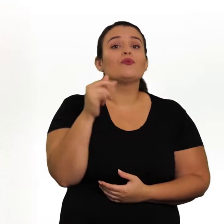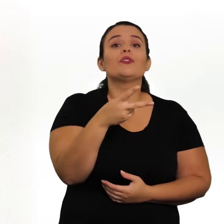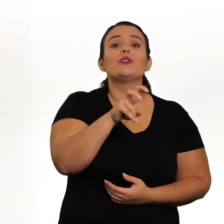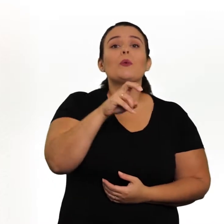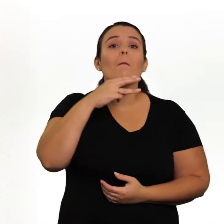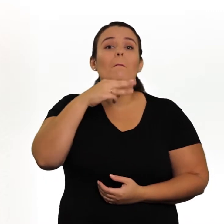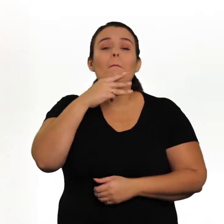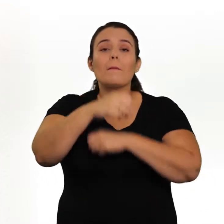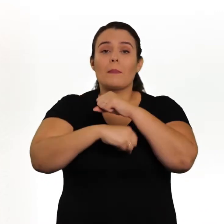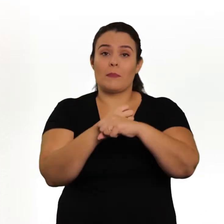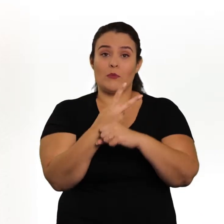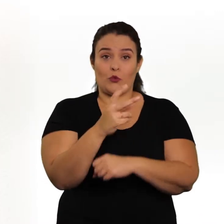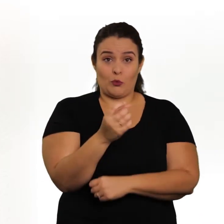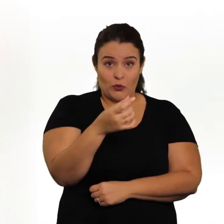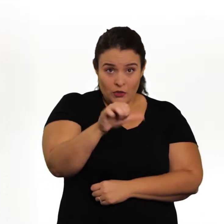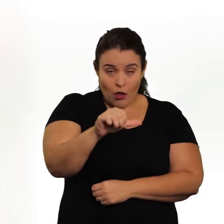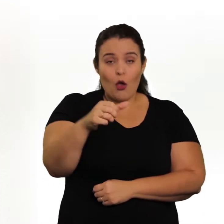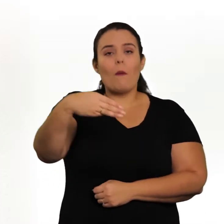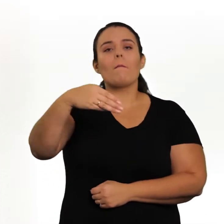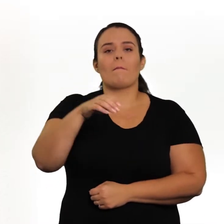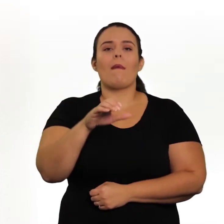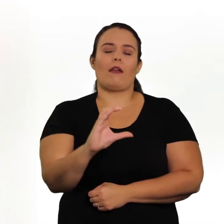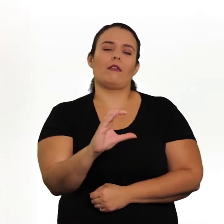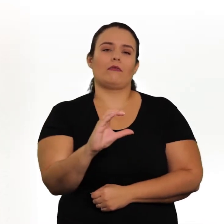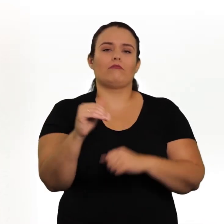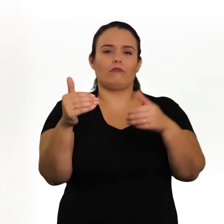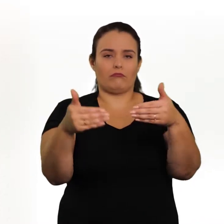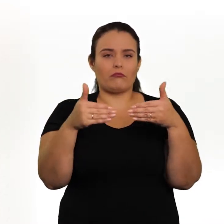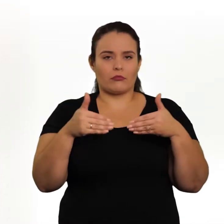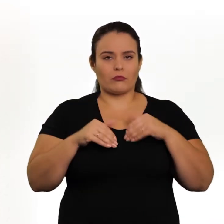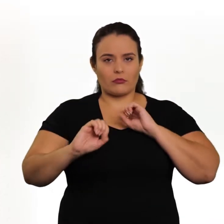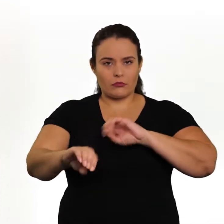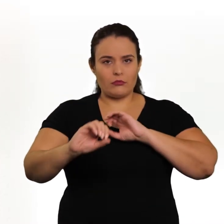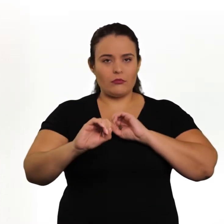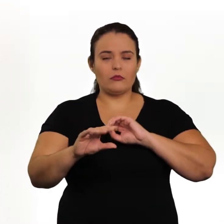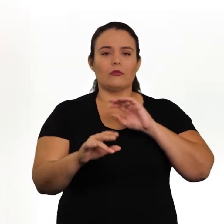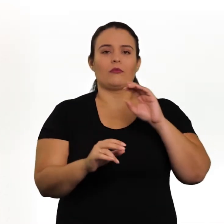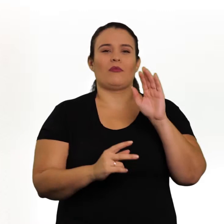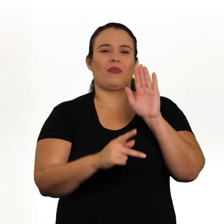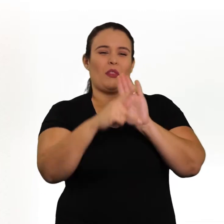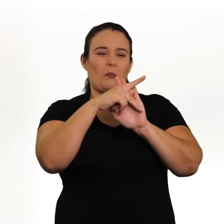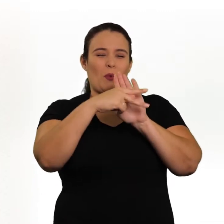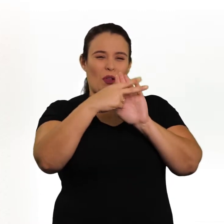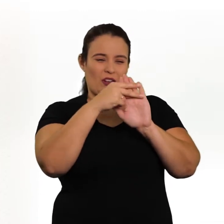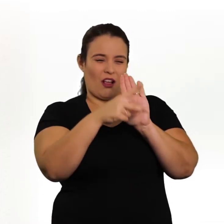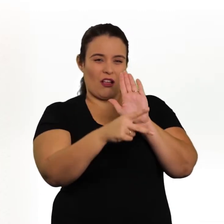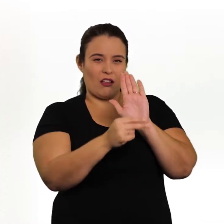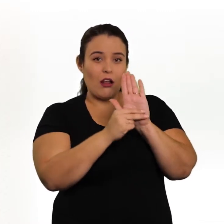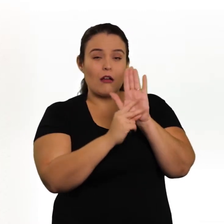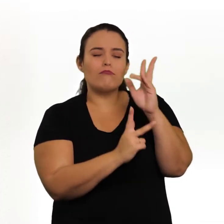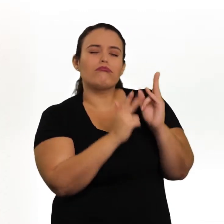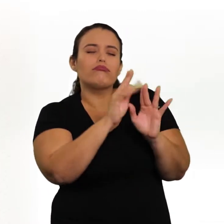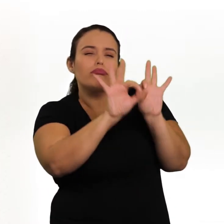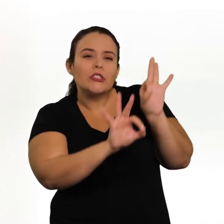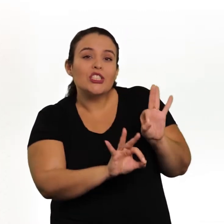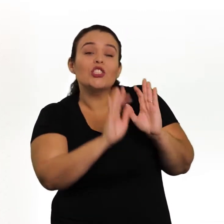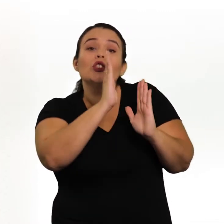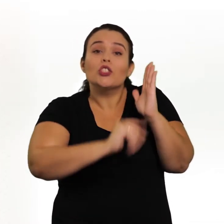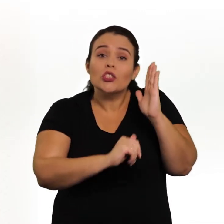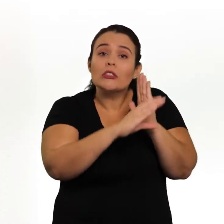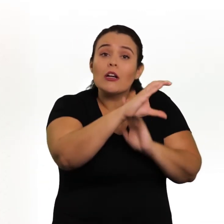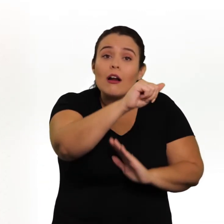25 de março de 2019, o Ministério da Educação, MEC, editou a portaria nº 649 de